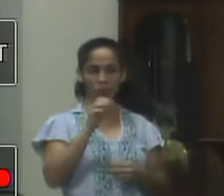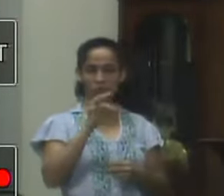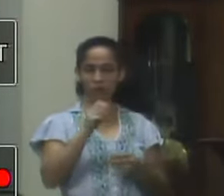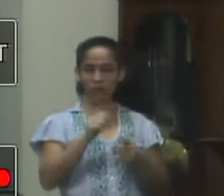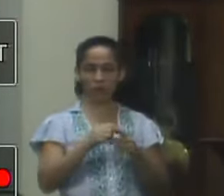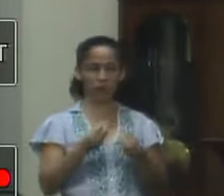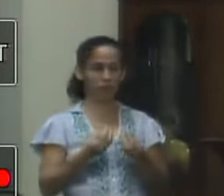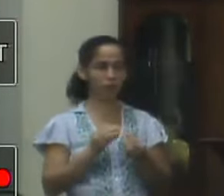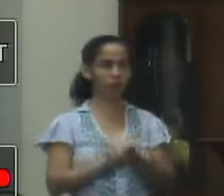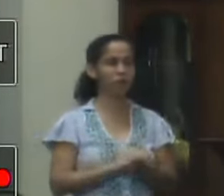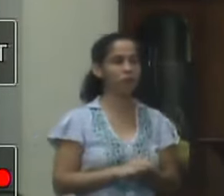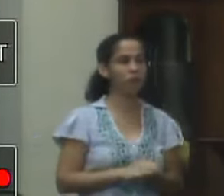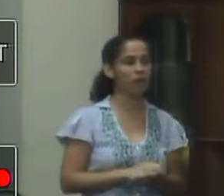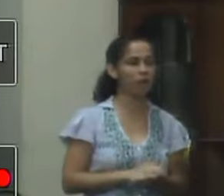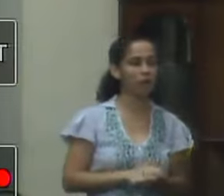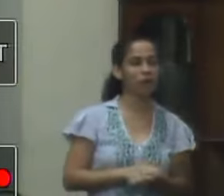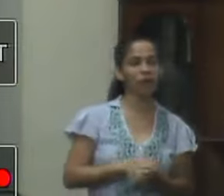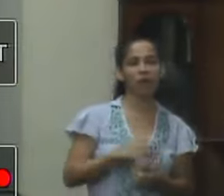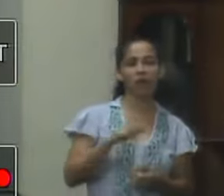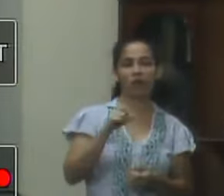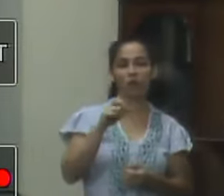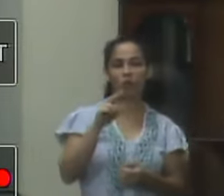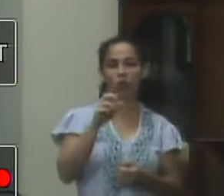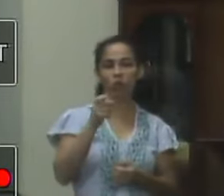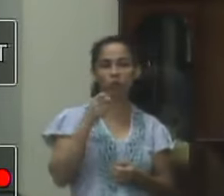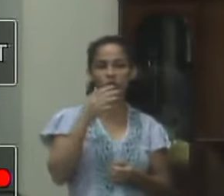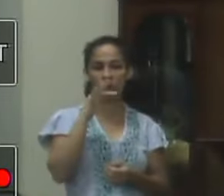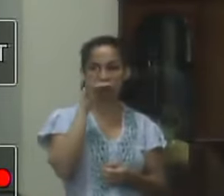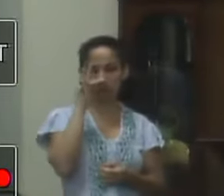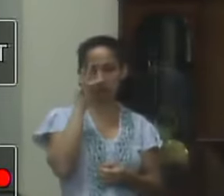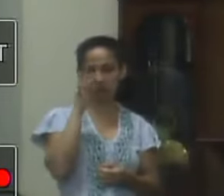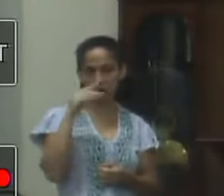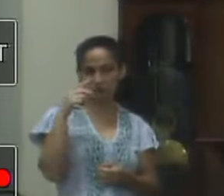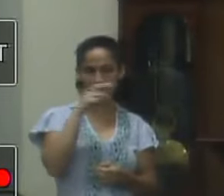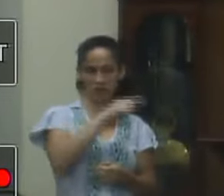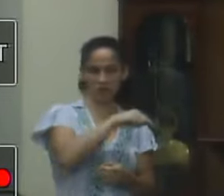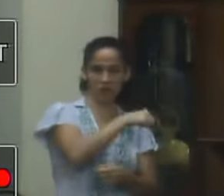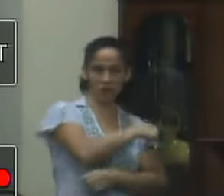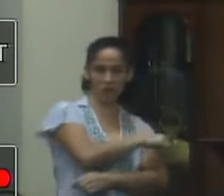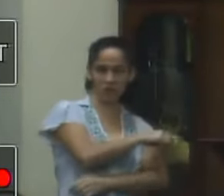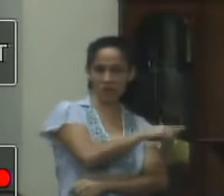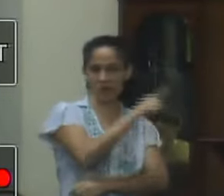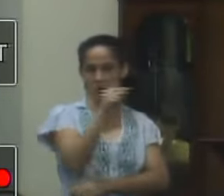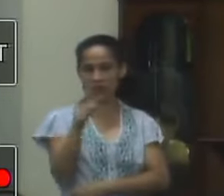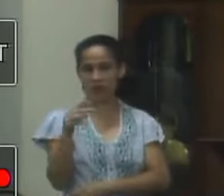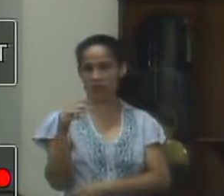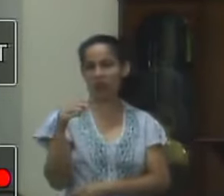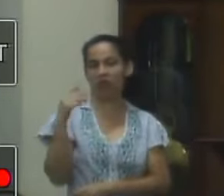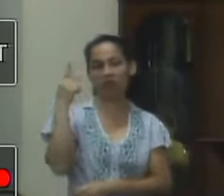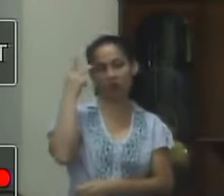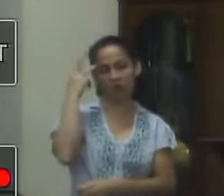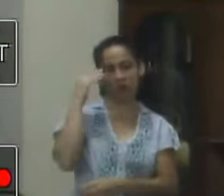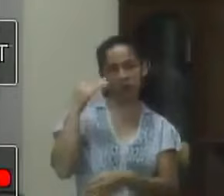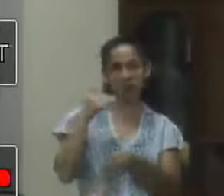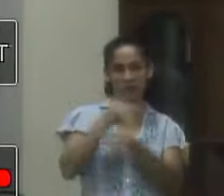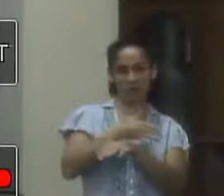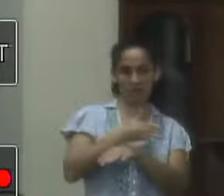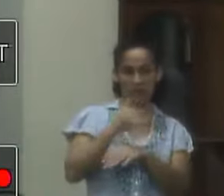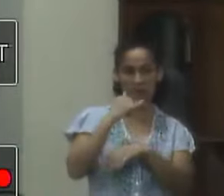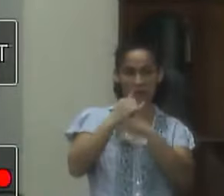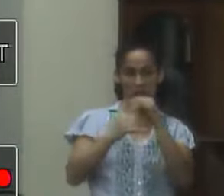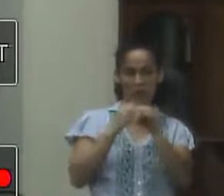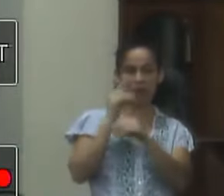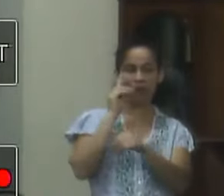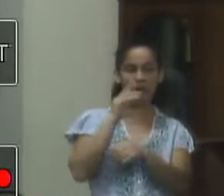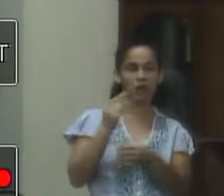o trem de luxo que fazia Rio São Paulo para quem quer conhecer só acessar a internet né para vocês verem